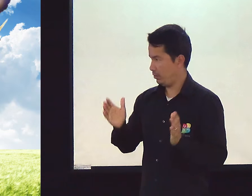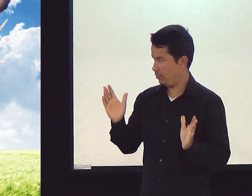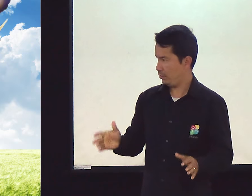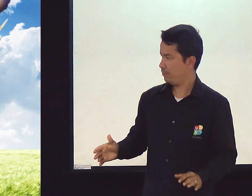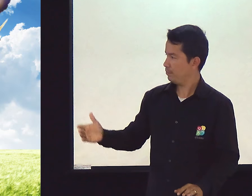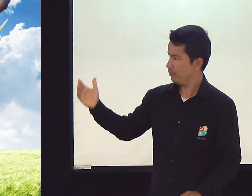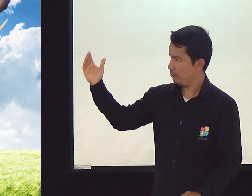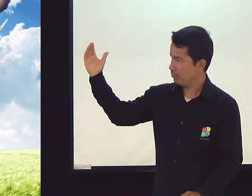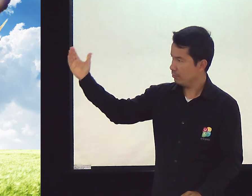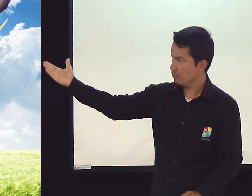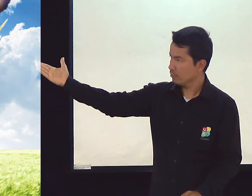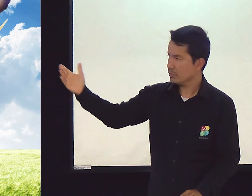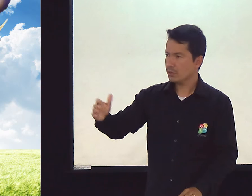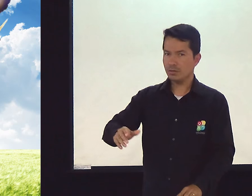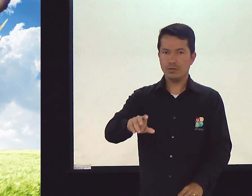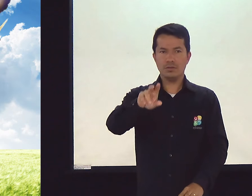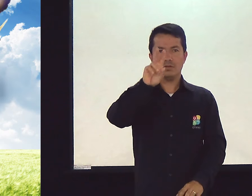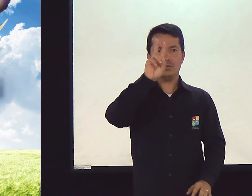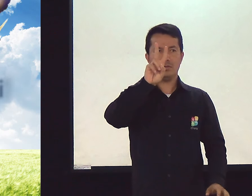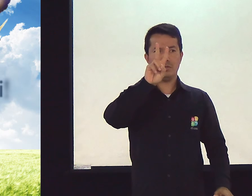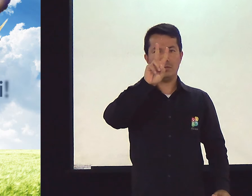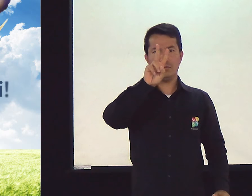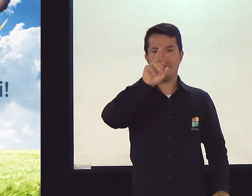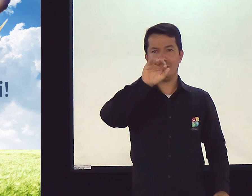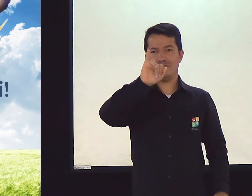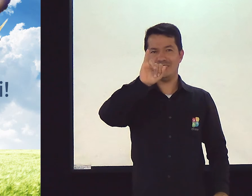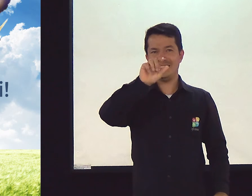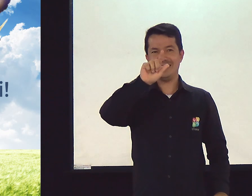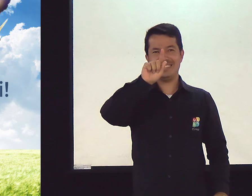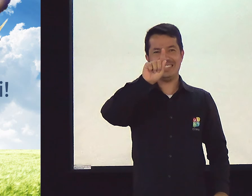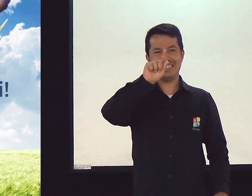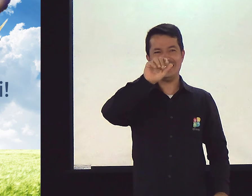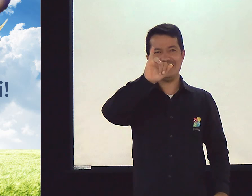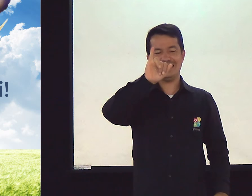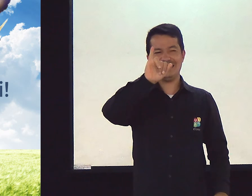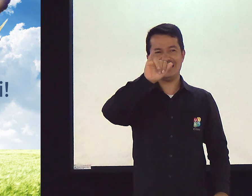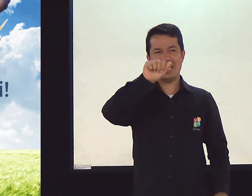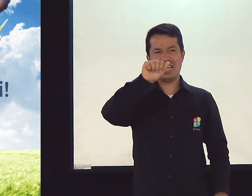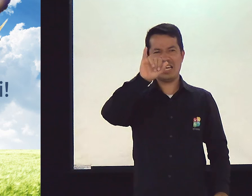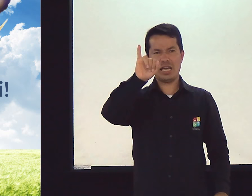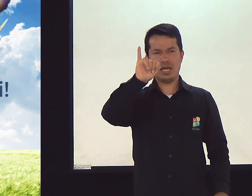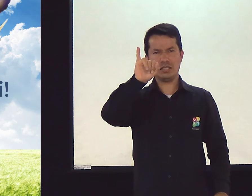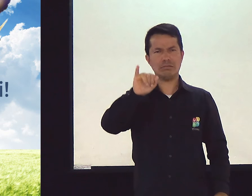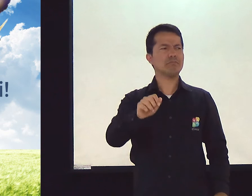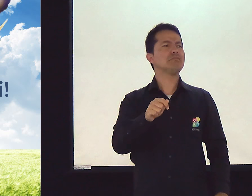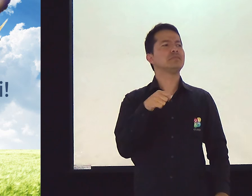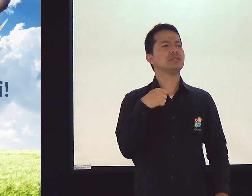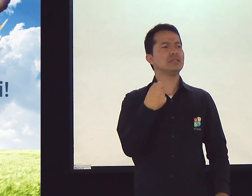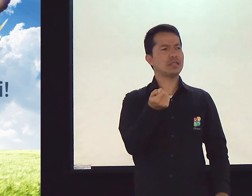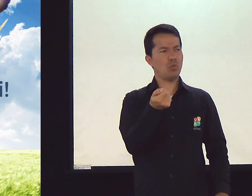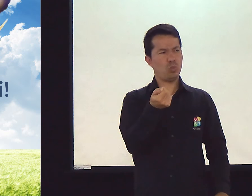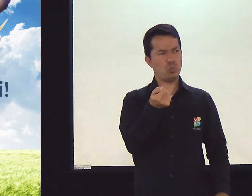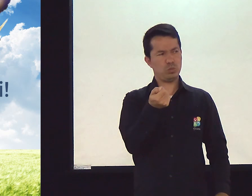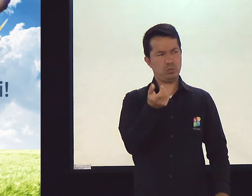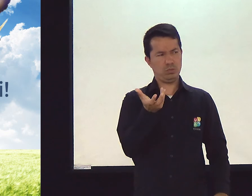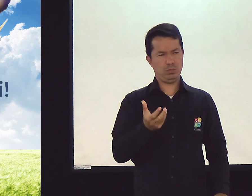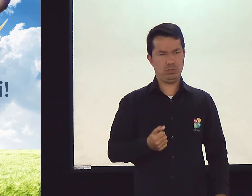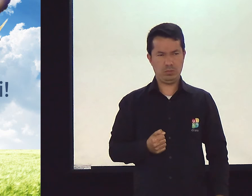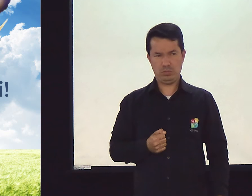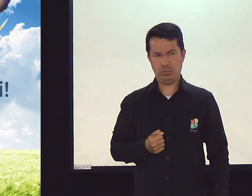Tudo pronto ali? Vi-gi-ai. Que sinal que